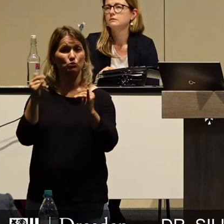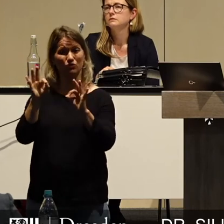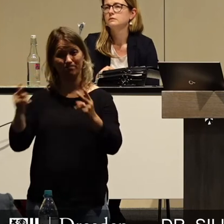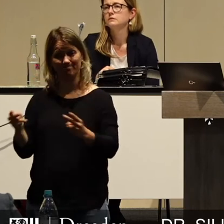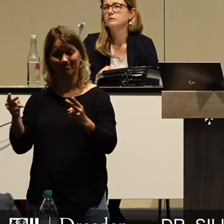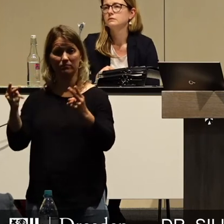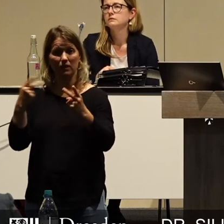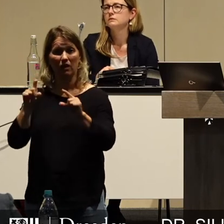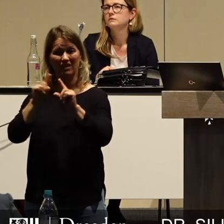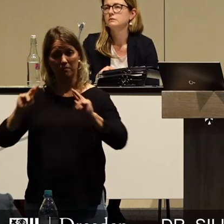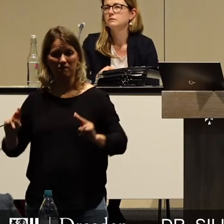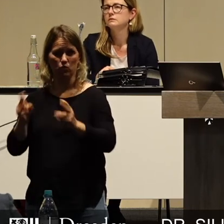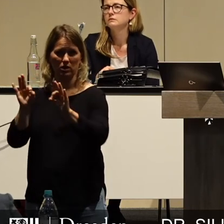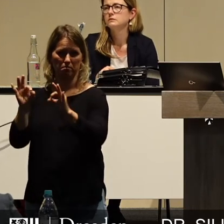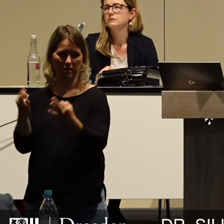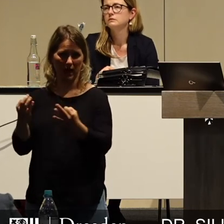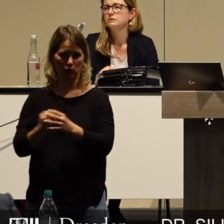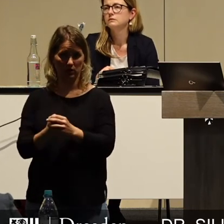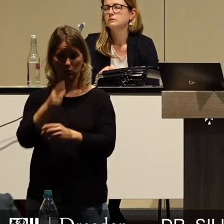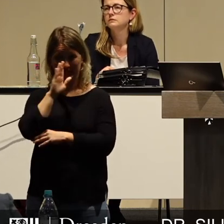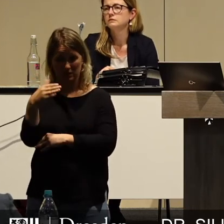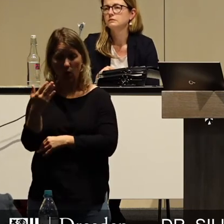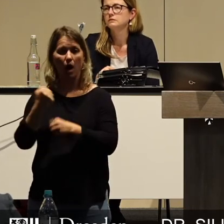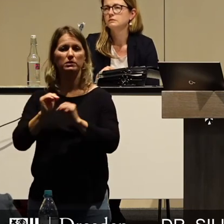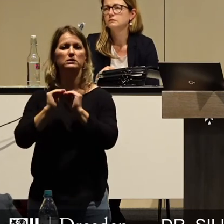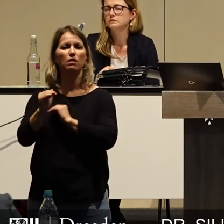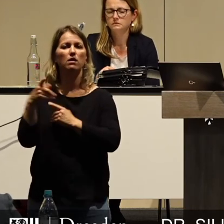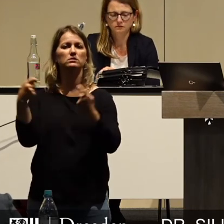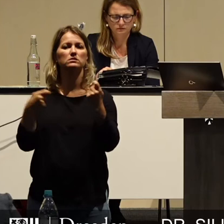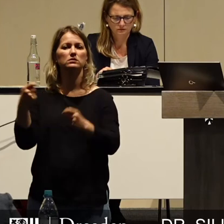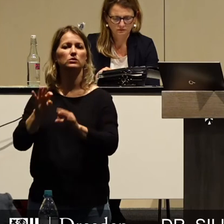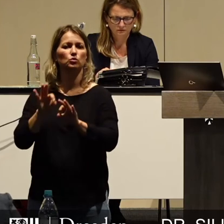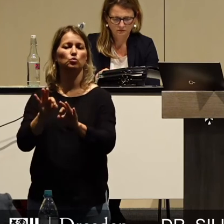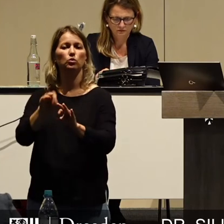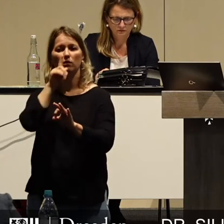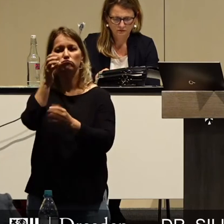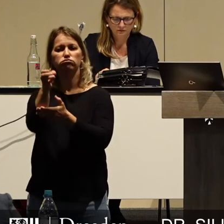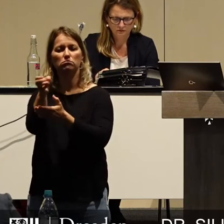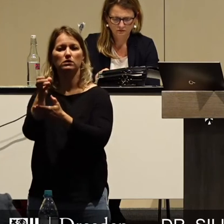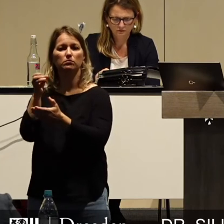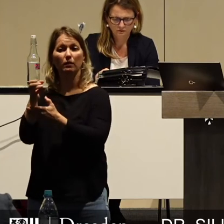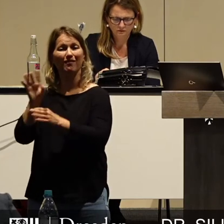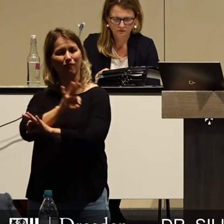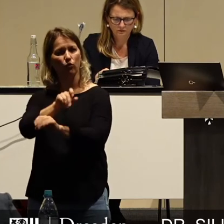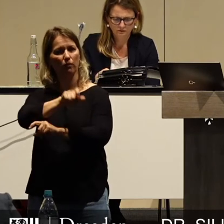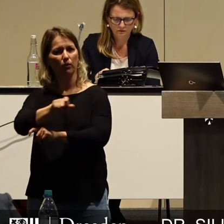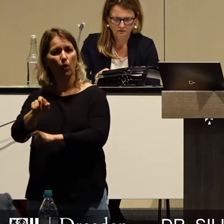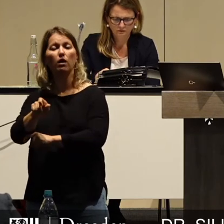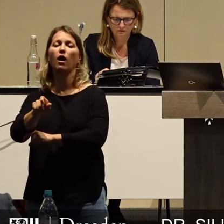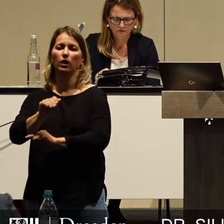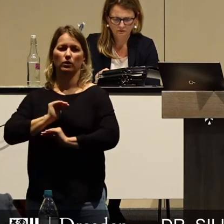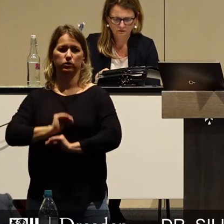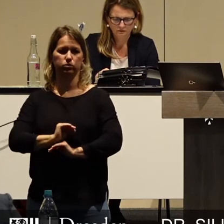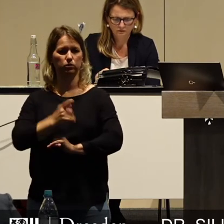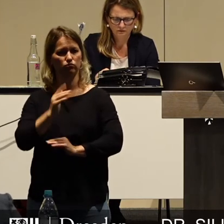Unternehmen. Dann kommen auch gut bezahlte Arbeitsplätze in unsere Stadt und können hier dauerhaft für unsere Bürgerinnen und Bürger gehalten